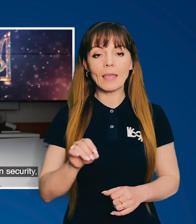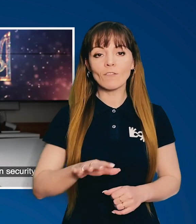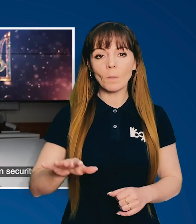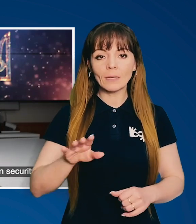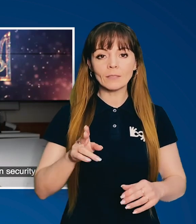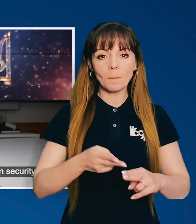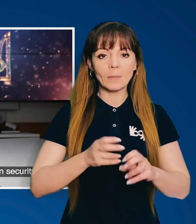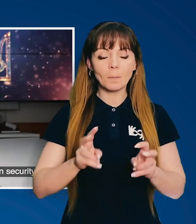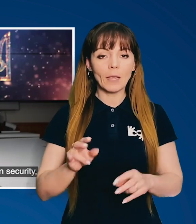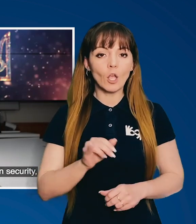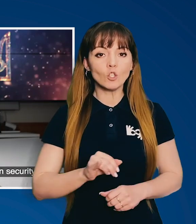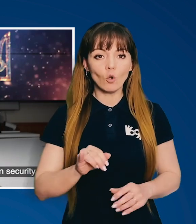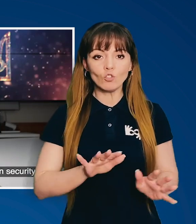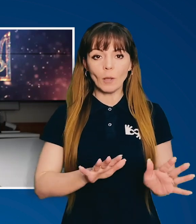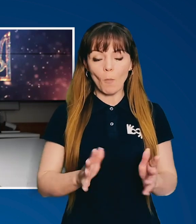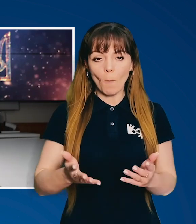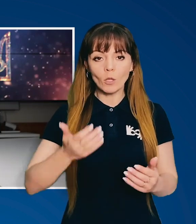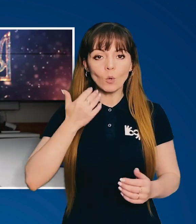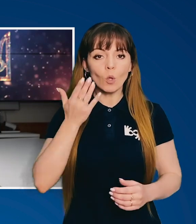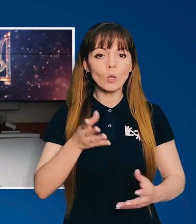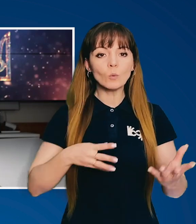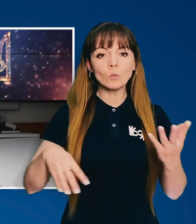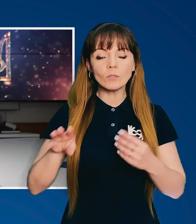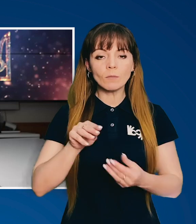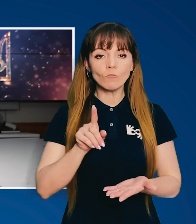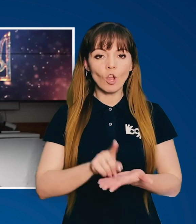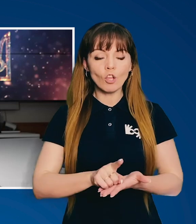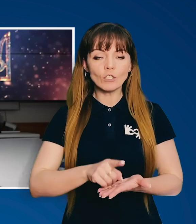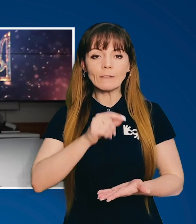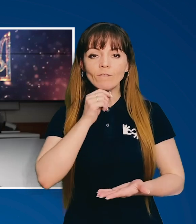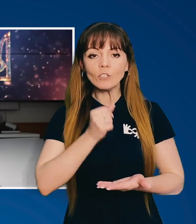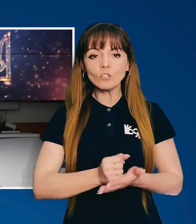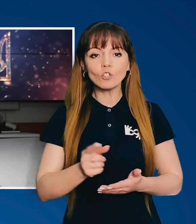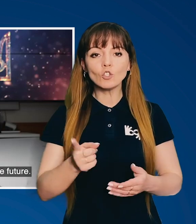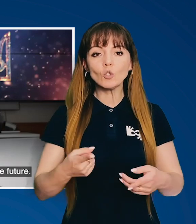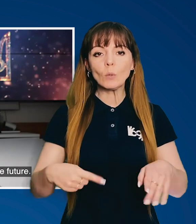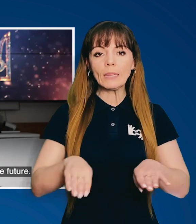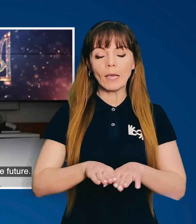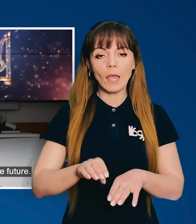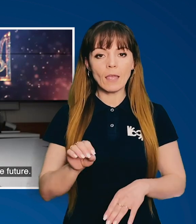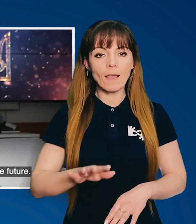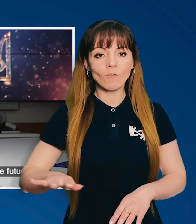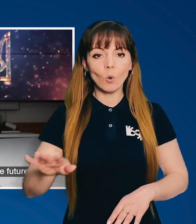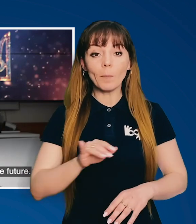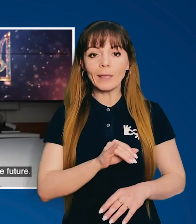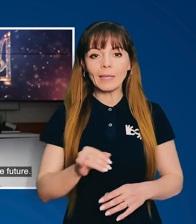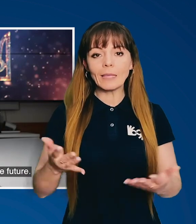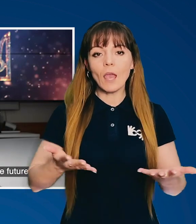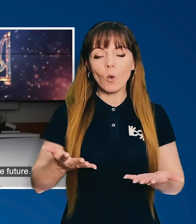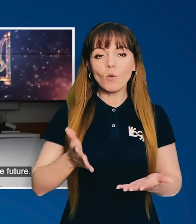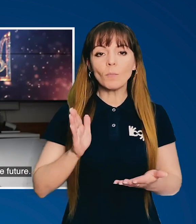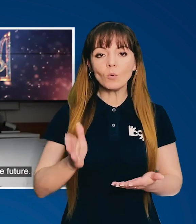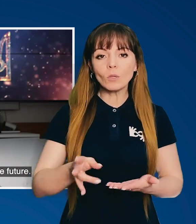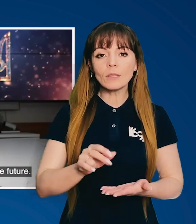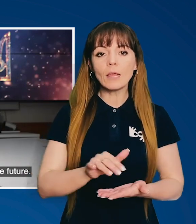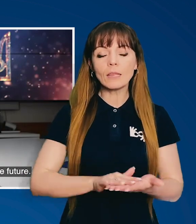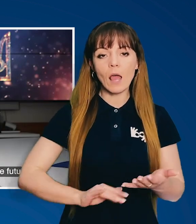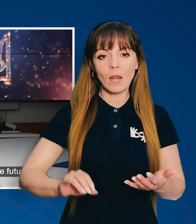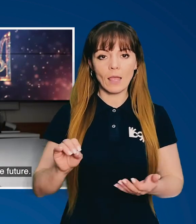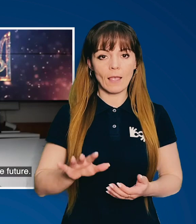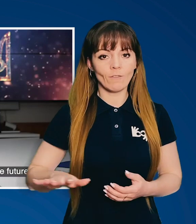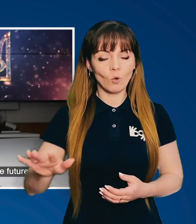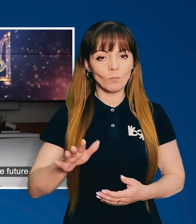Європи європейської безпеки – історичний момент, коли усім належить визначитись, що таке Європа і якою бути